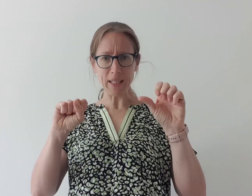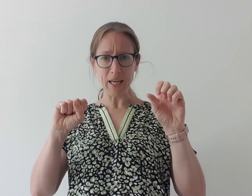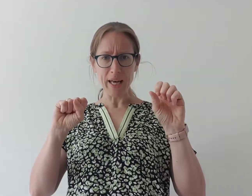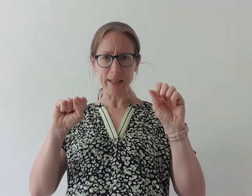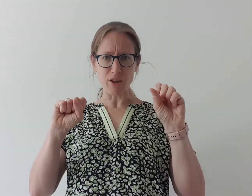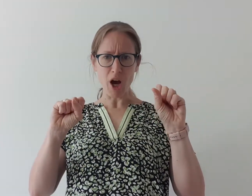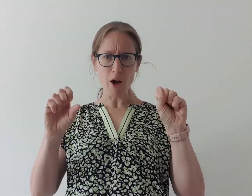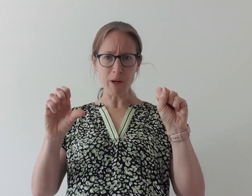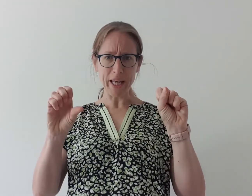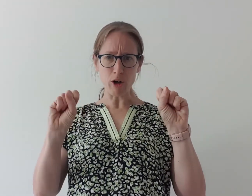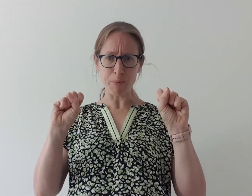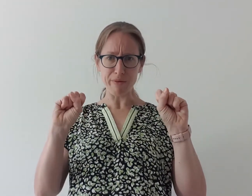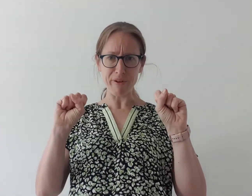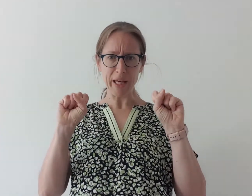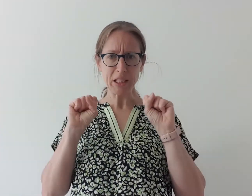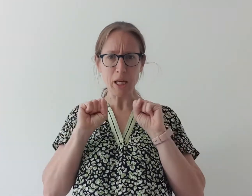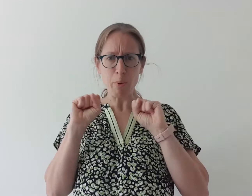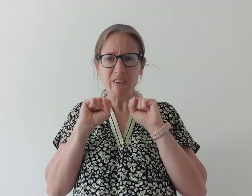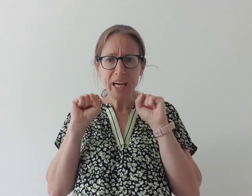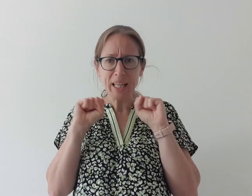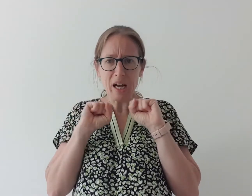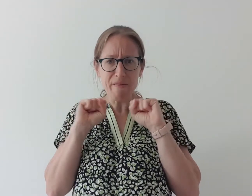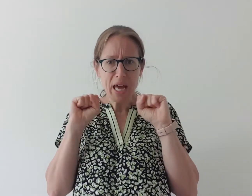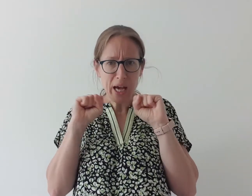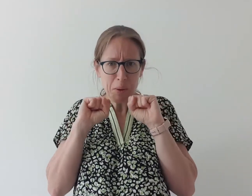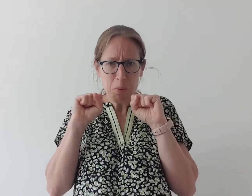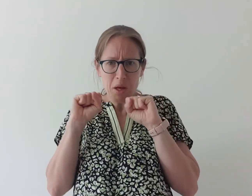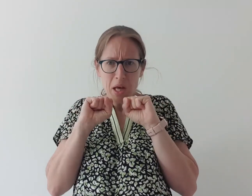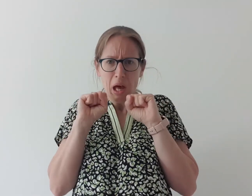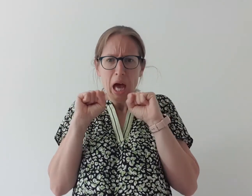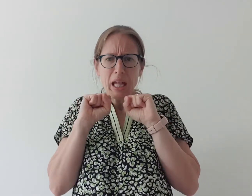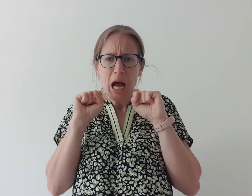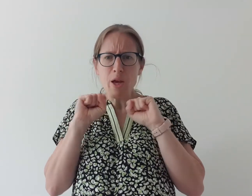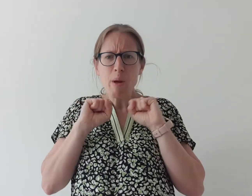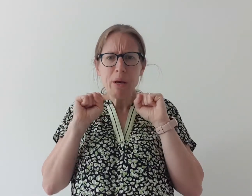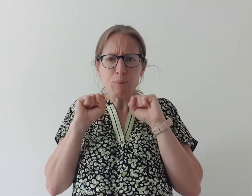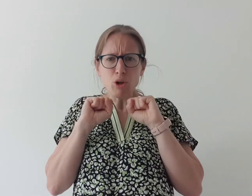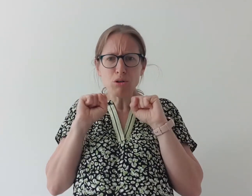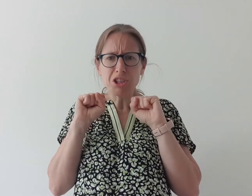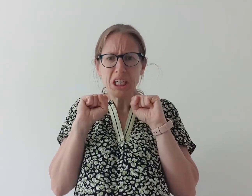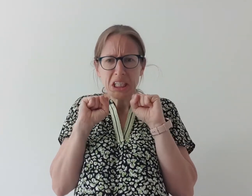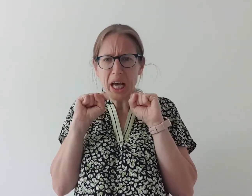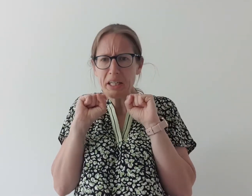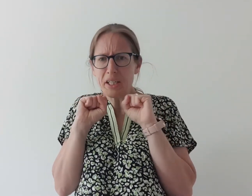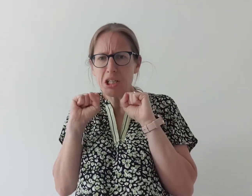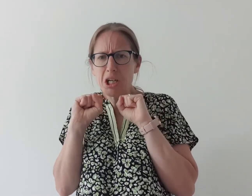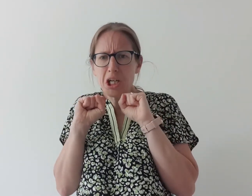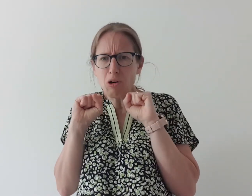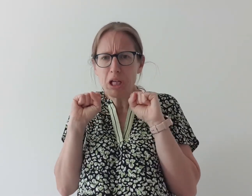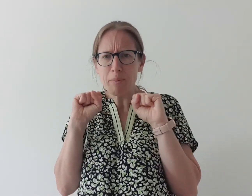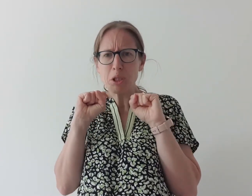en de duimen liggen op je vingers en je beweegt heen en weer. En aan je mimiek moet ook te zien zijn dat je het koud hebt.